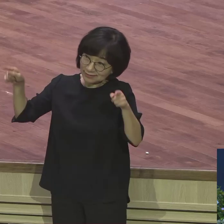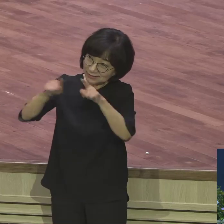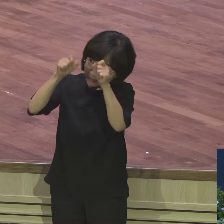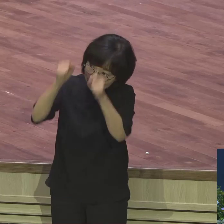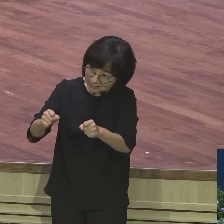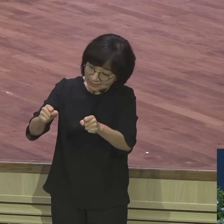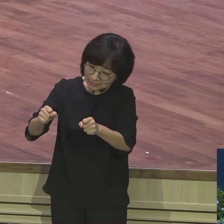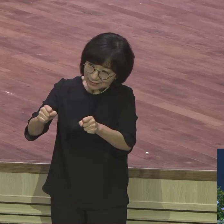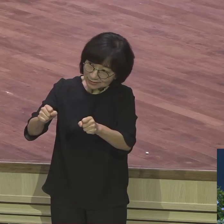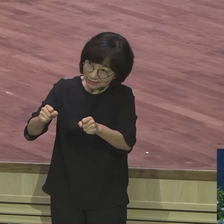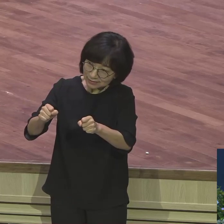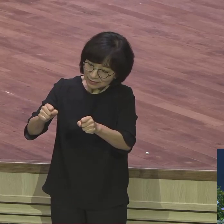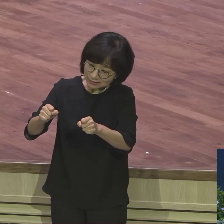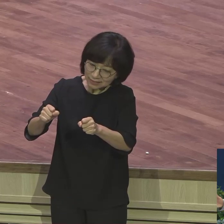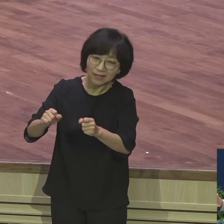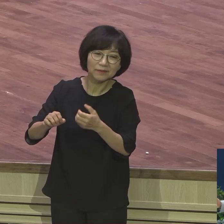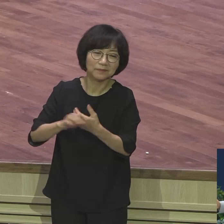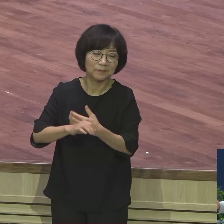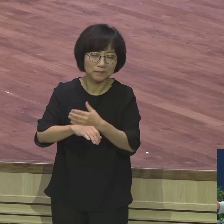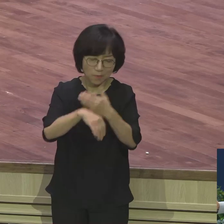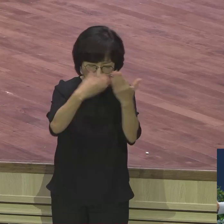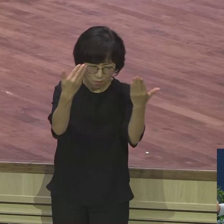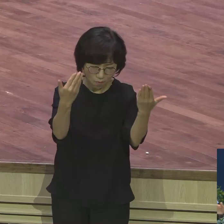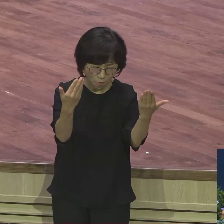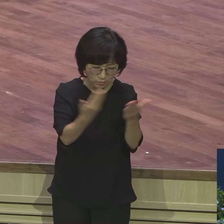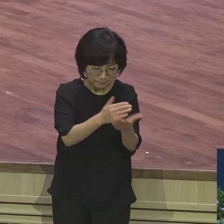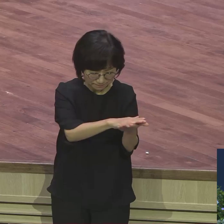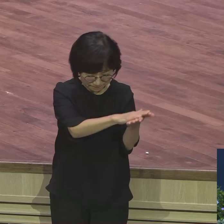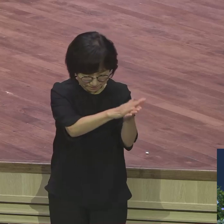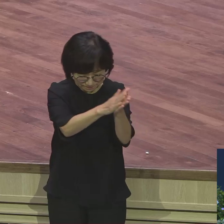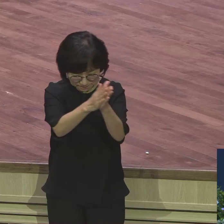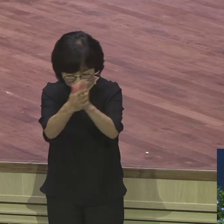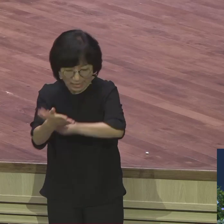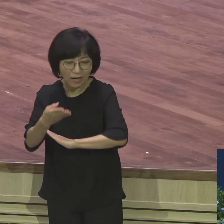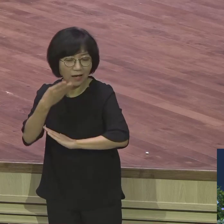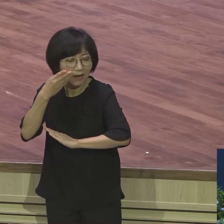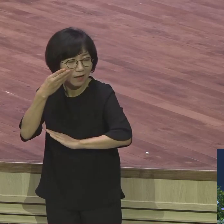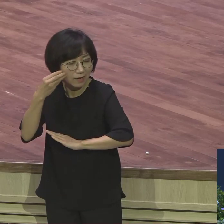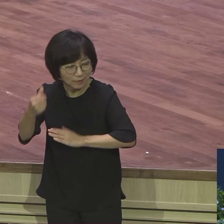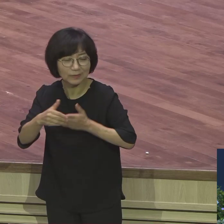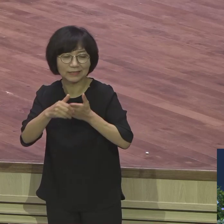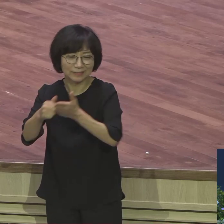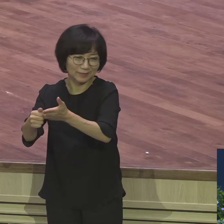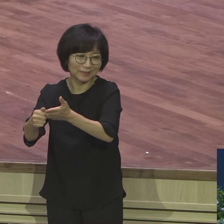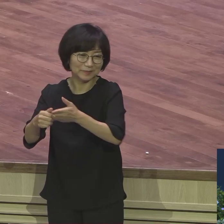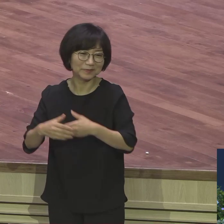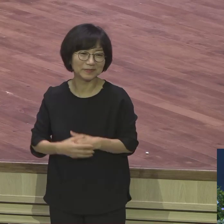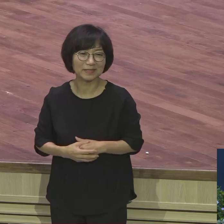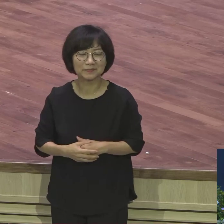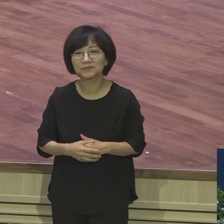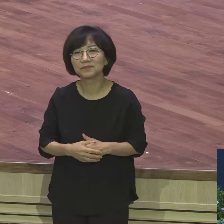계시면 모든 것을 형통케 하신다 그래서 여러분